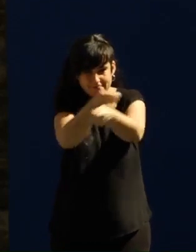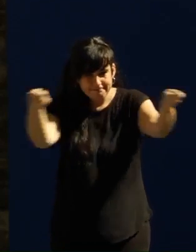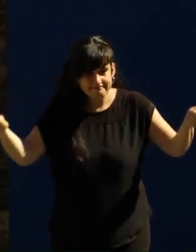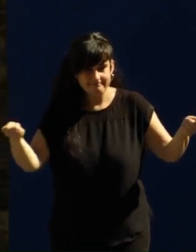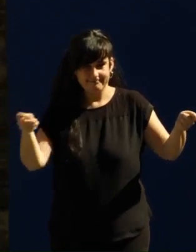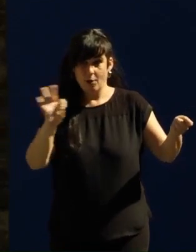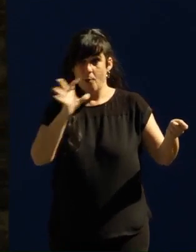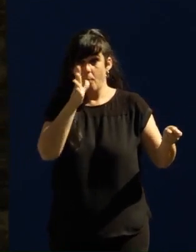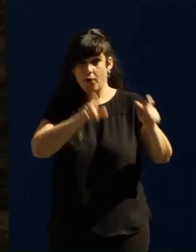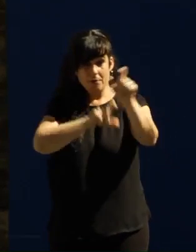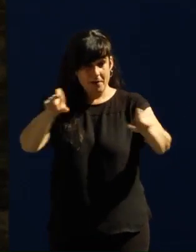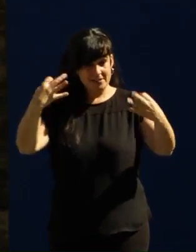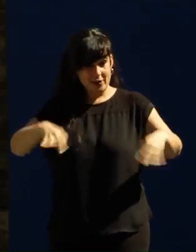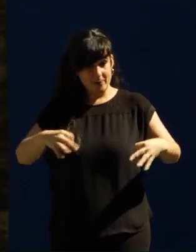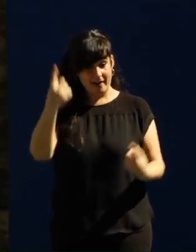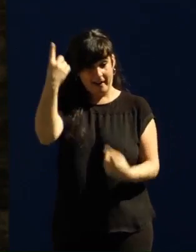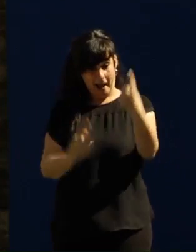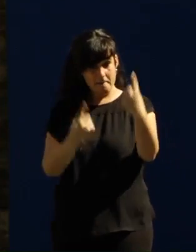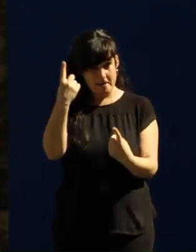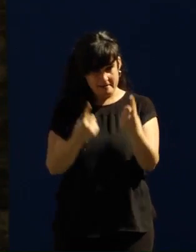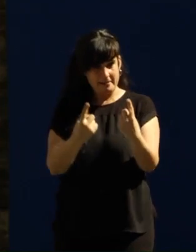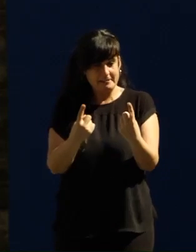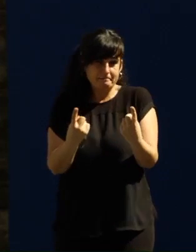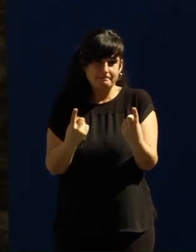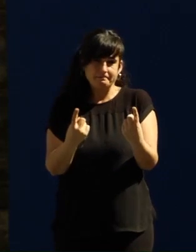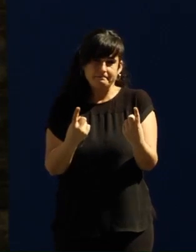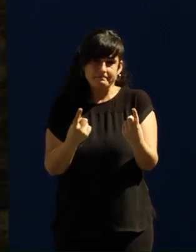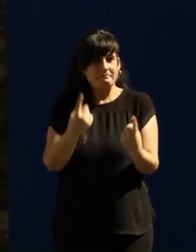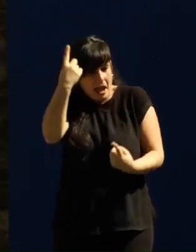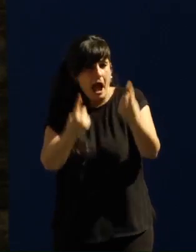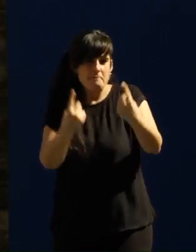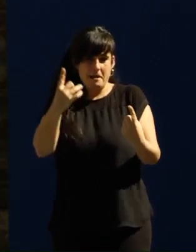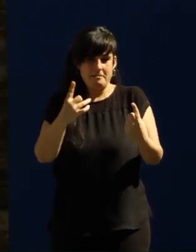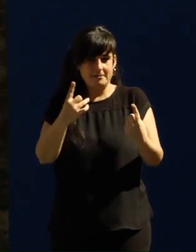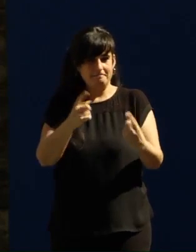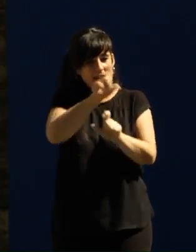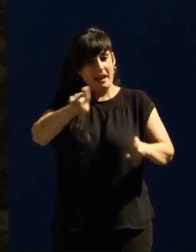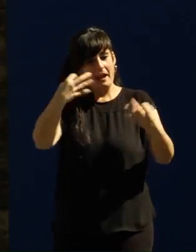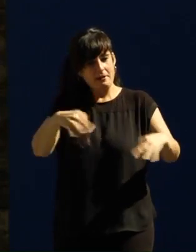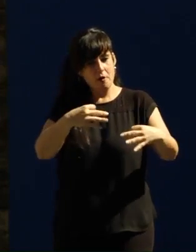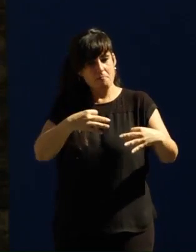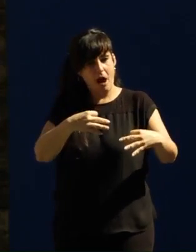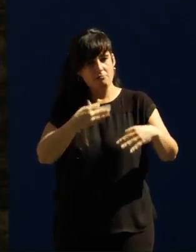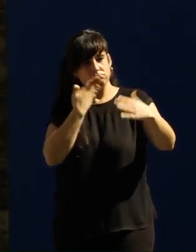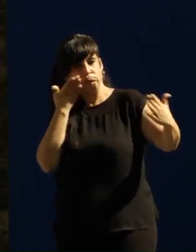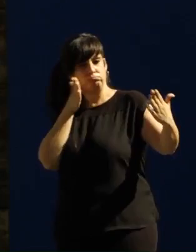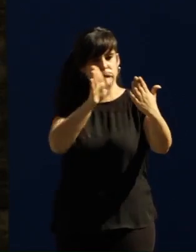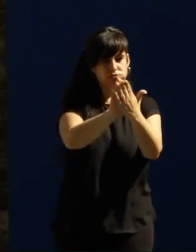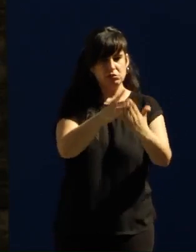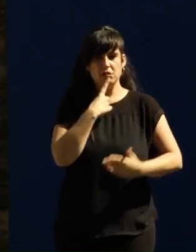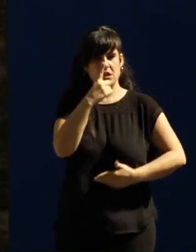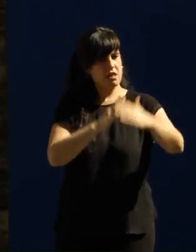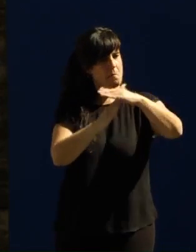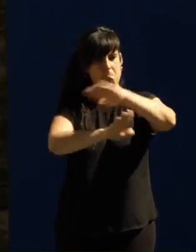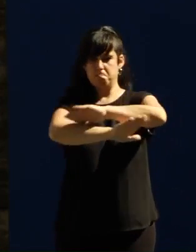veces, lo decía el compañero, no pasa tantísimas veces en la historia de un país, pero a veces se puede plantar y puede decir hasta aquí hemos